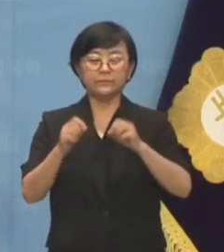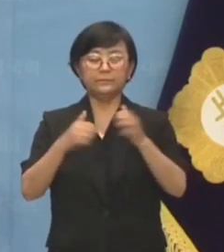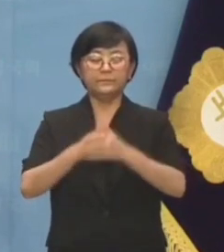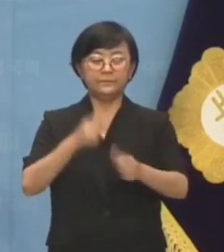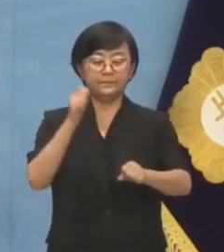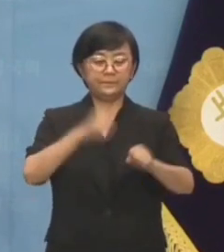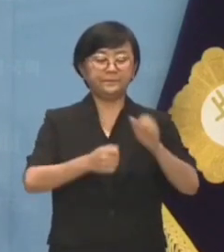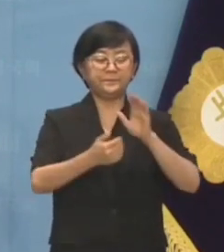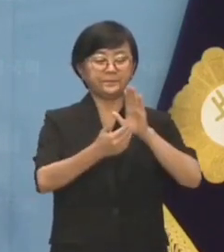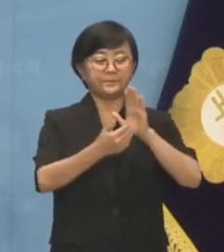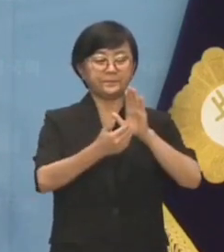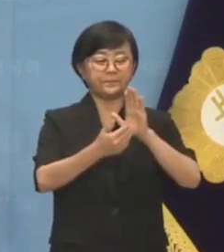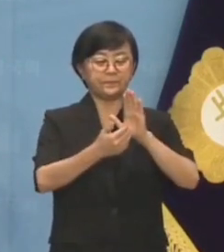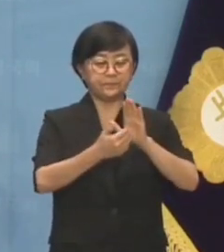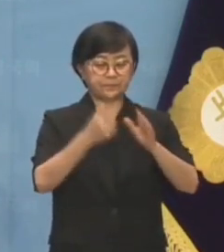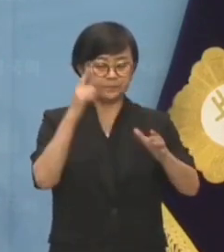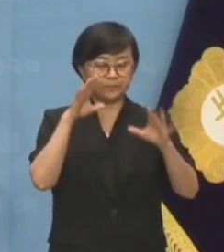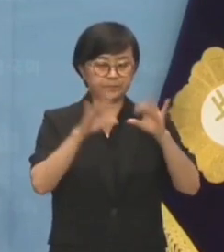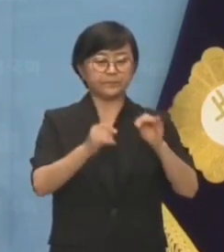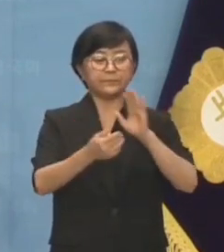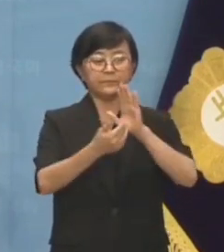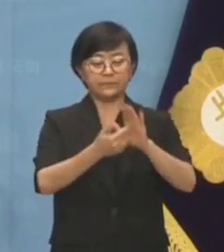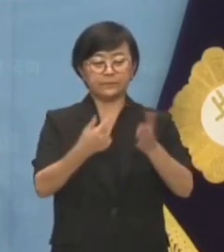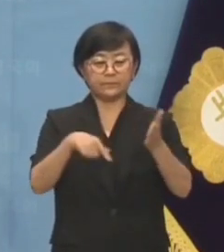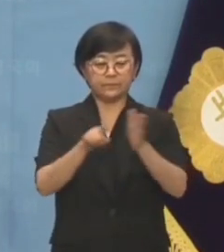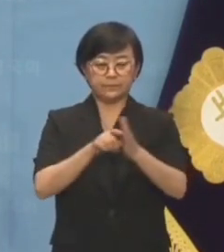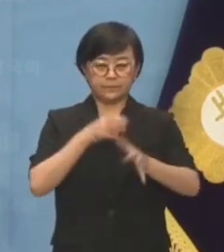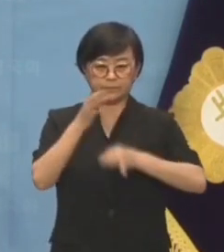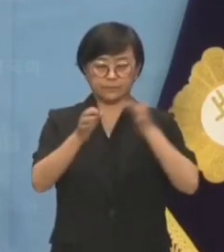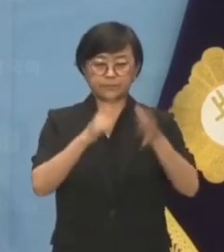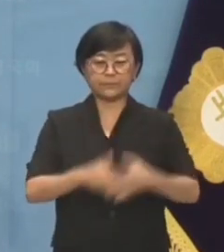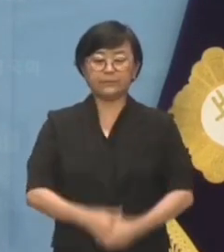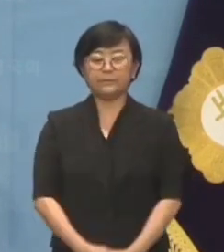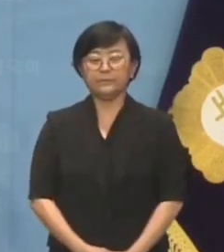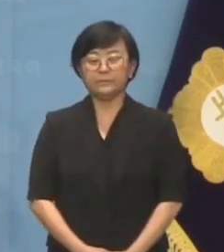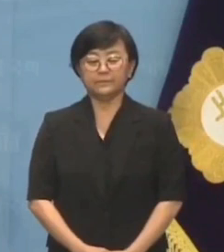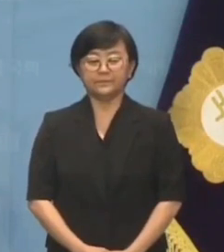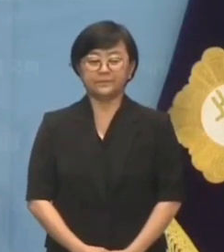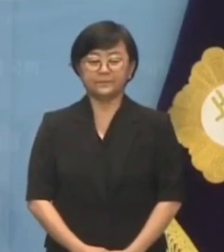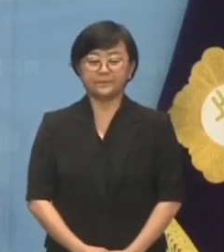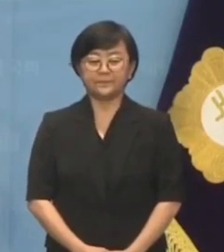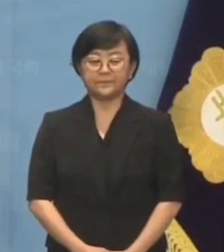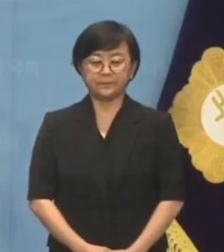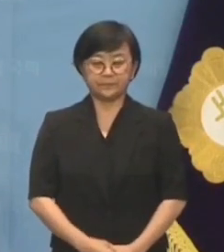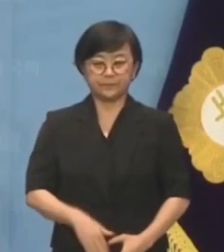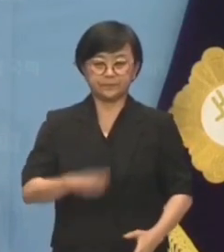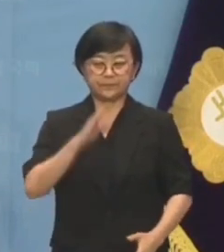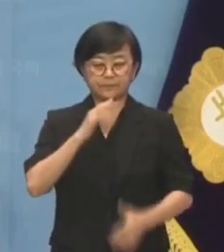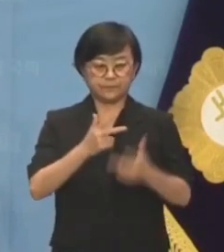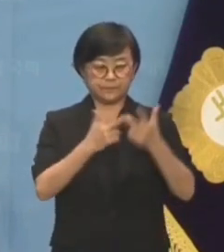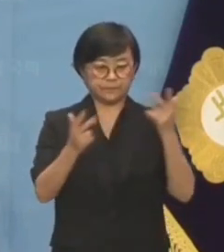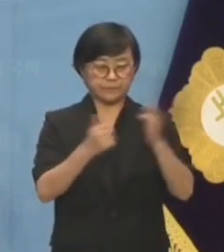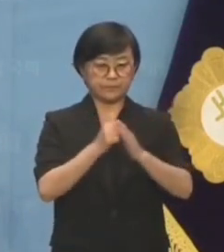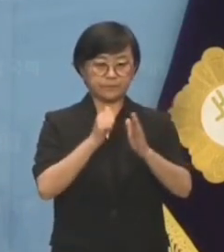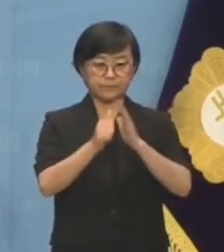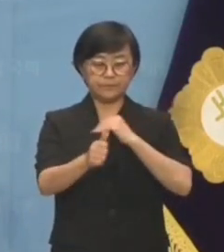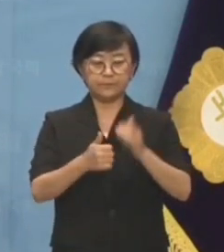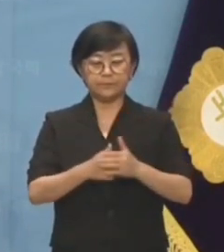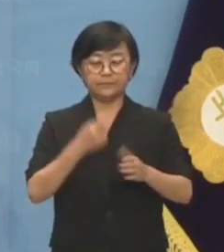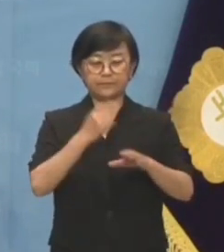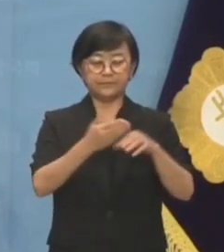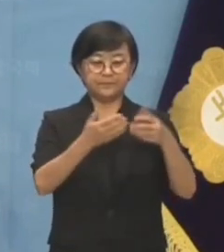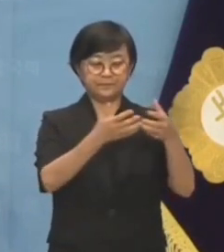체포동의안을 부결시키자고 목소리를 높이는 것입니다. 그야말로 이재명 대표와